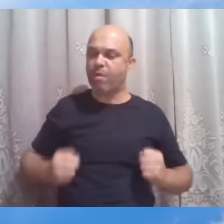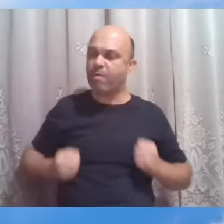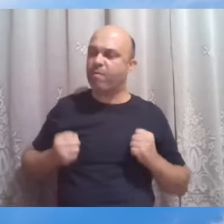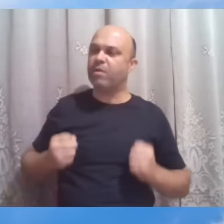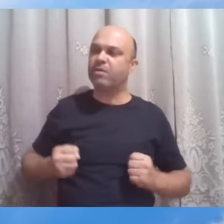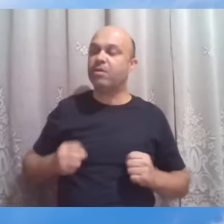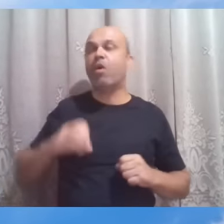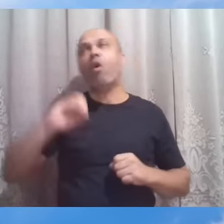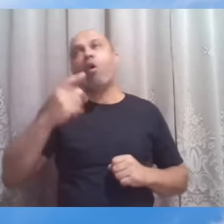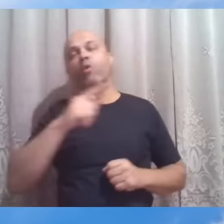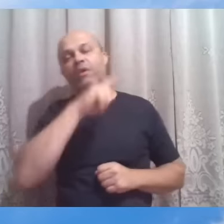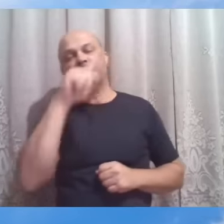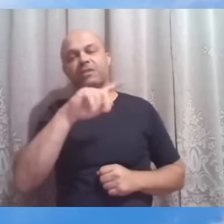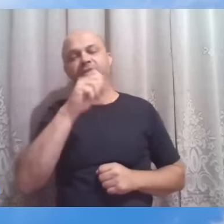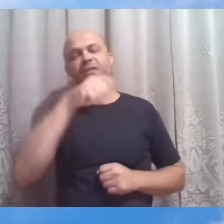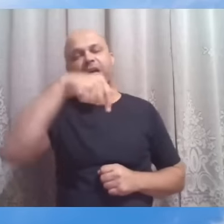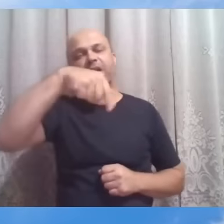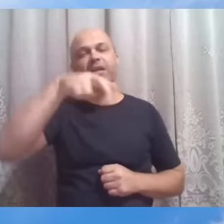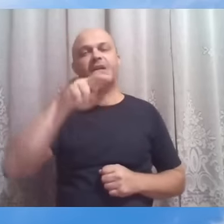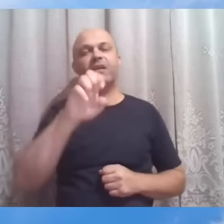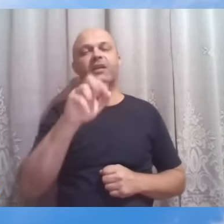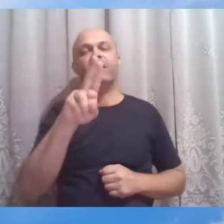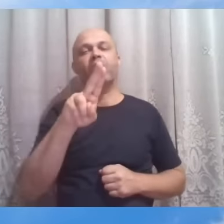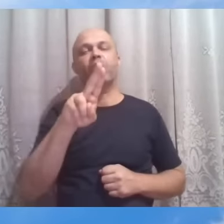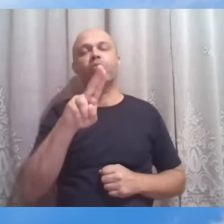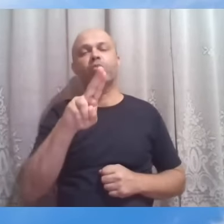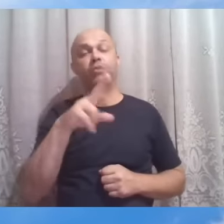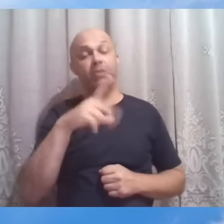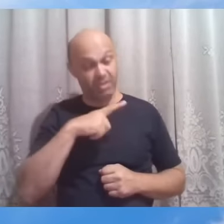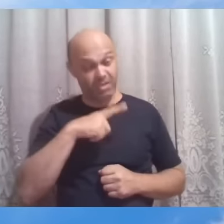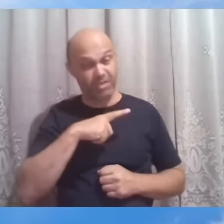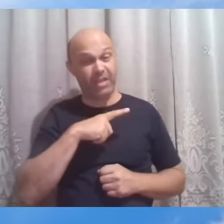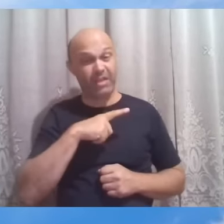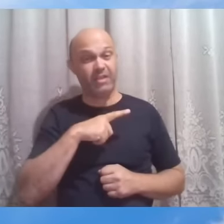o Zaqueu. Em todas essas passagens há um elemento comum.